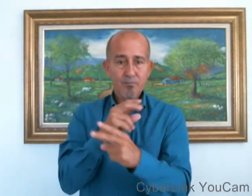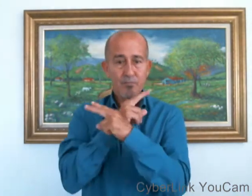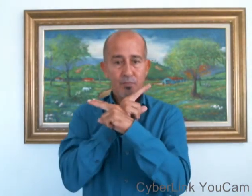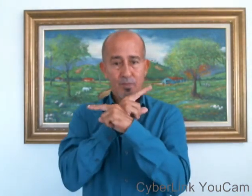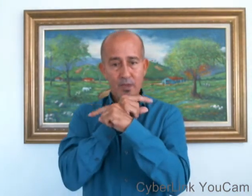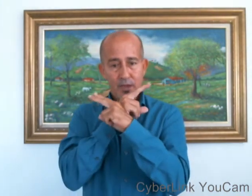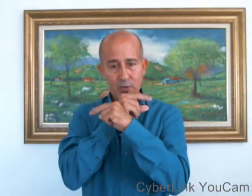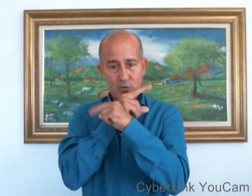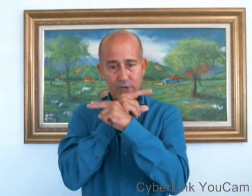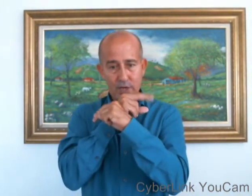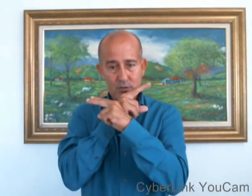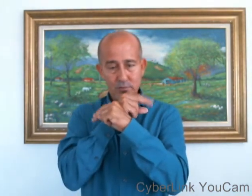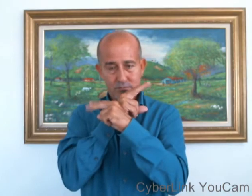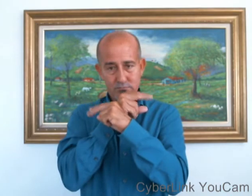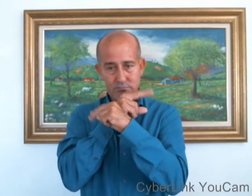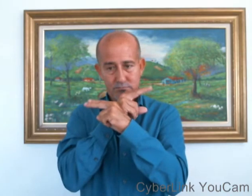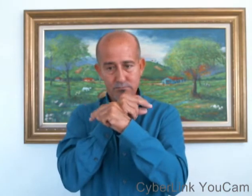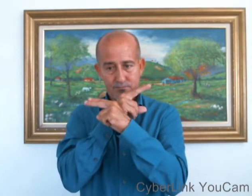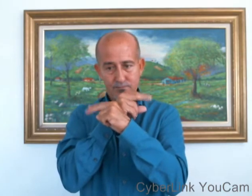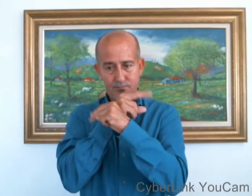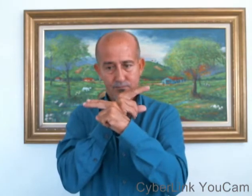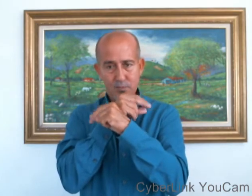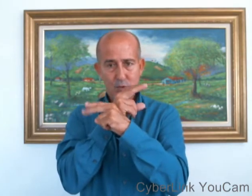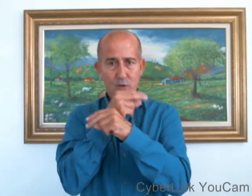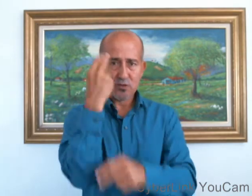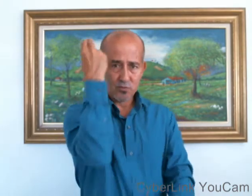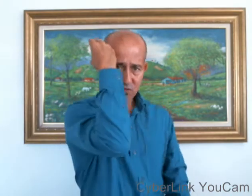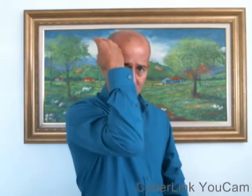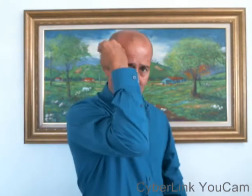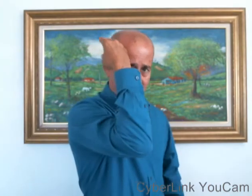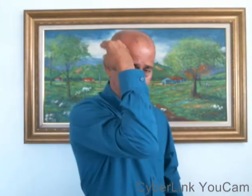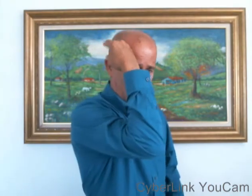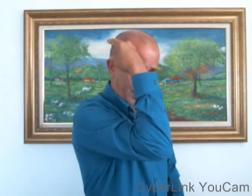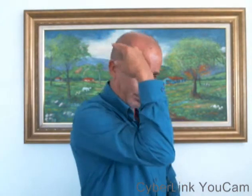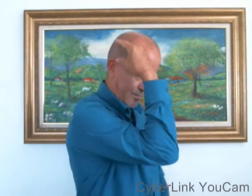El cocodrilo. conejo. Oh, algunos se los hacen conejos.